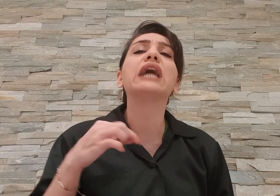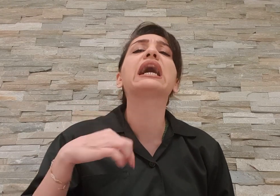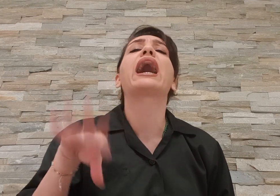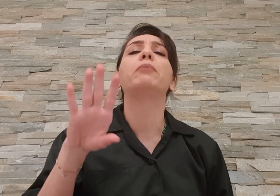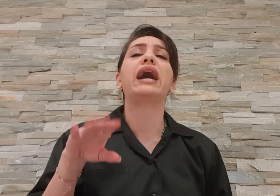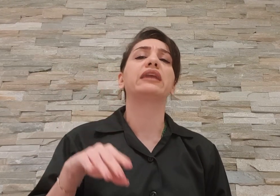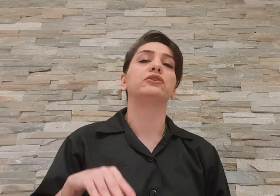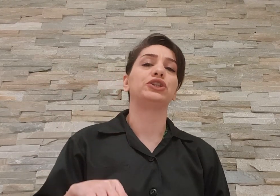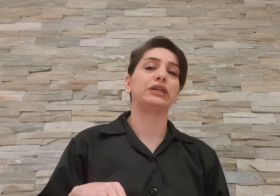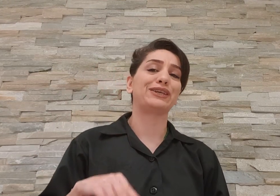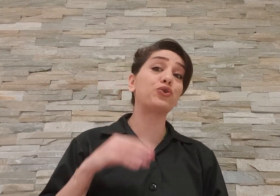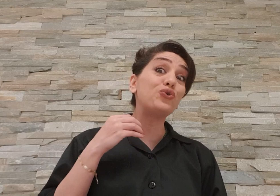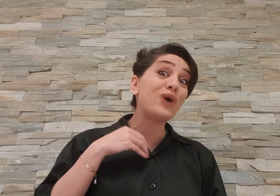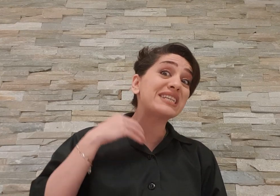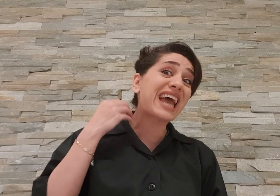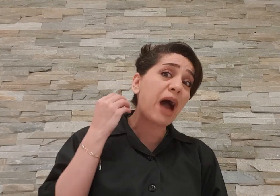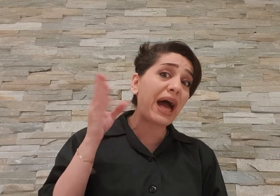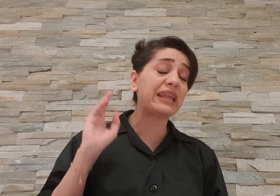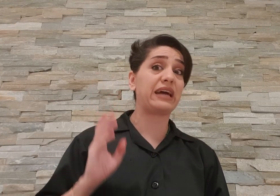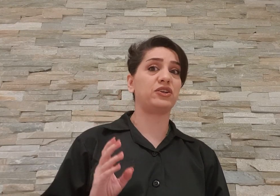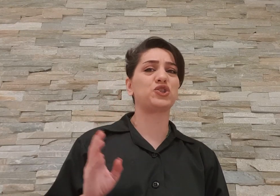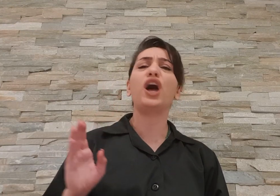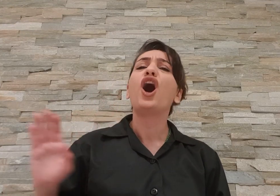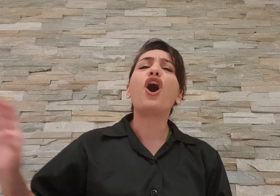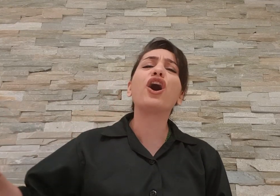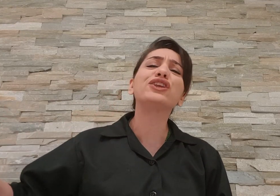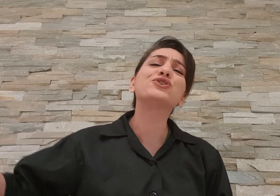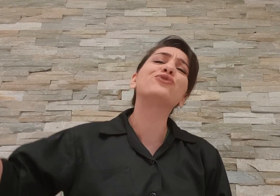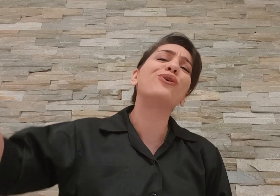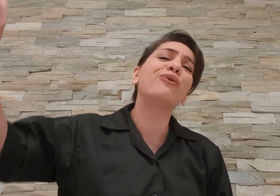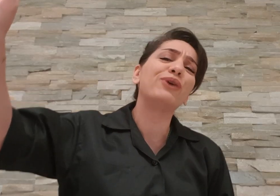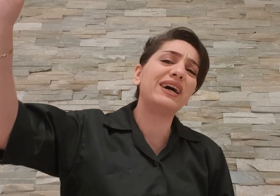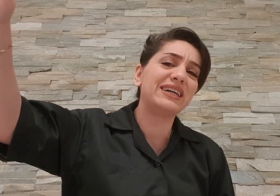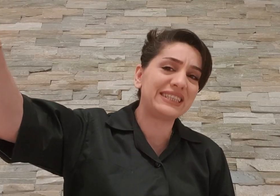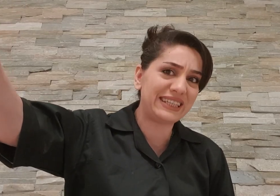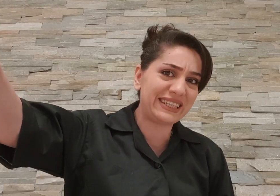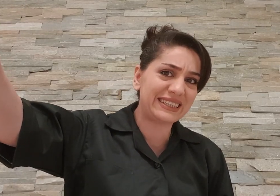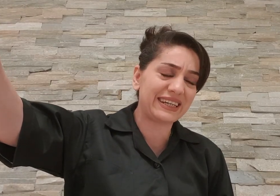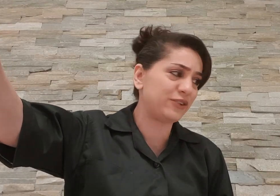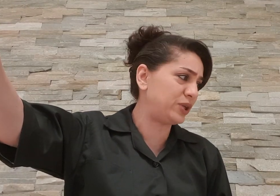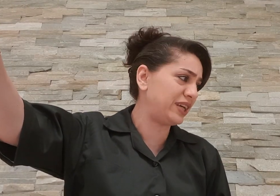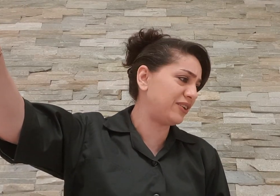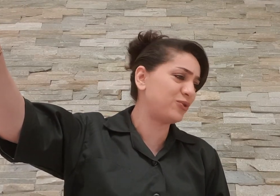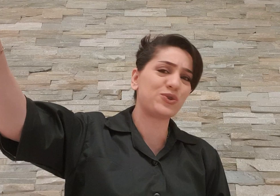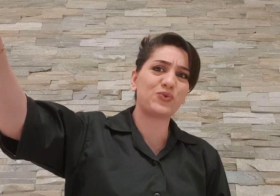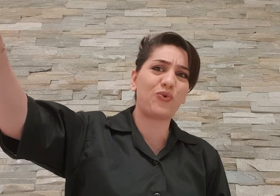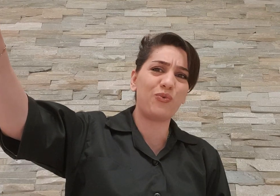اصلا خبر نداشته اصلا روحش خبر نداشته آقا داشته تو چیز توی این یارو کجاست؟ قوم